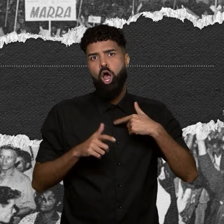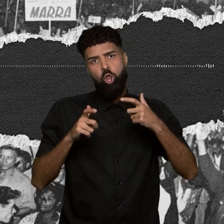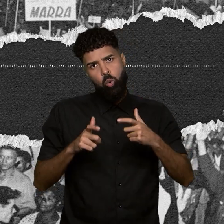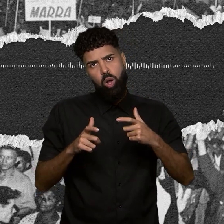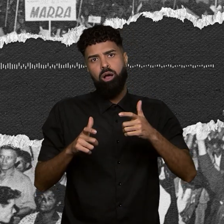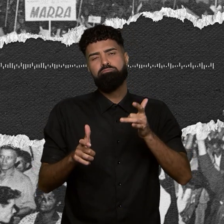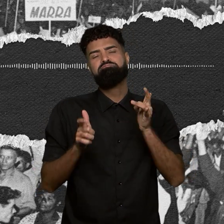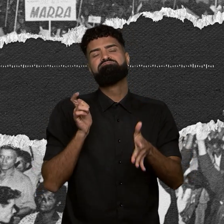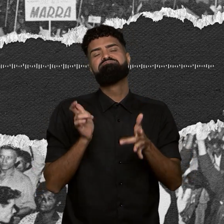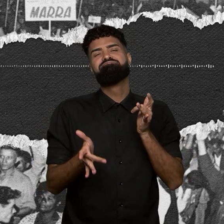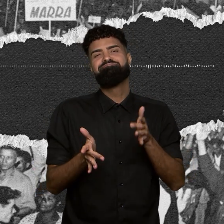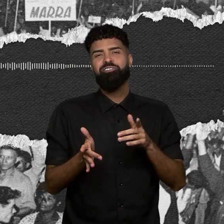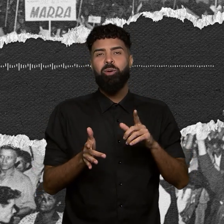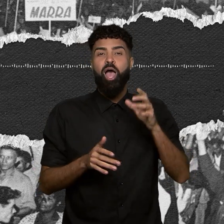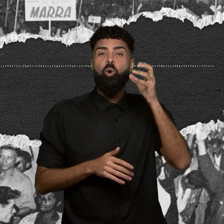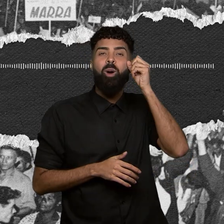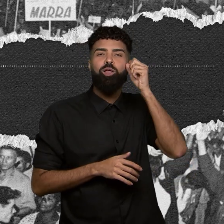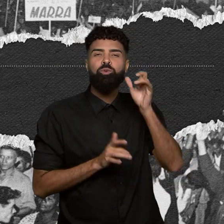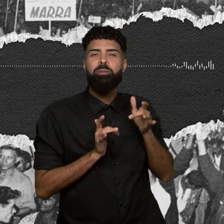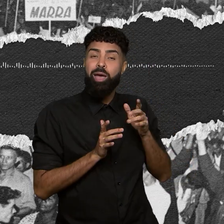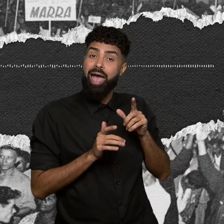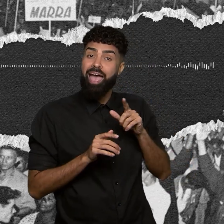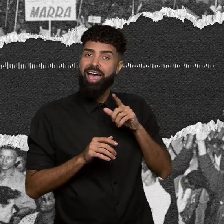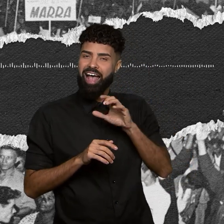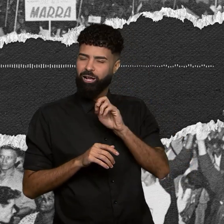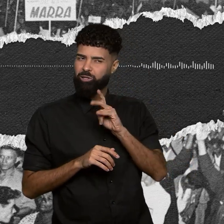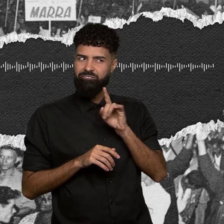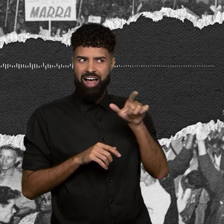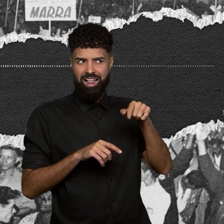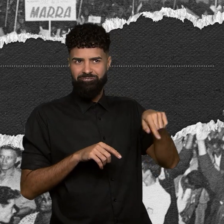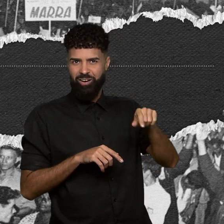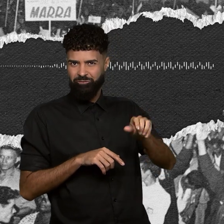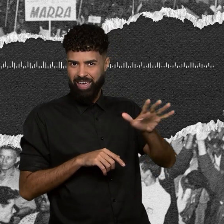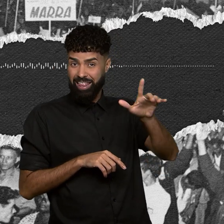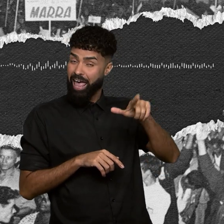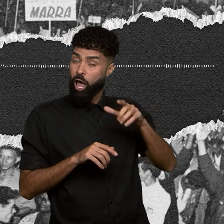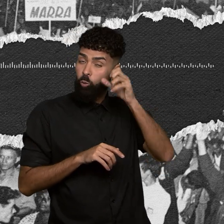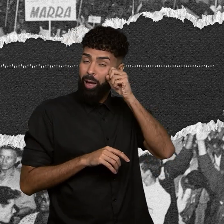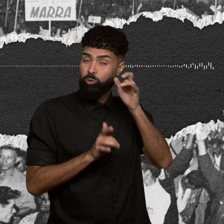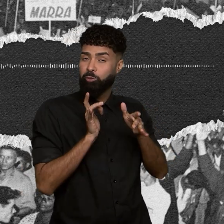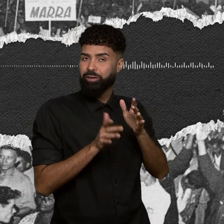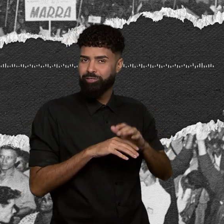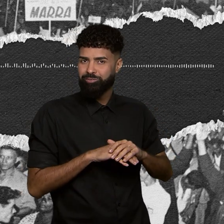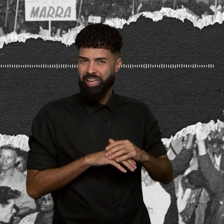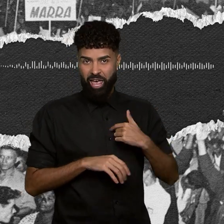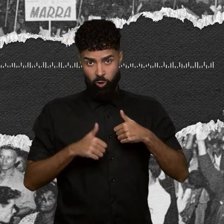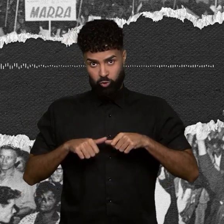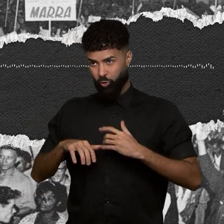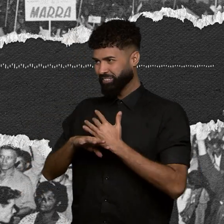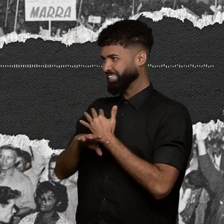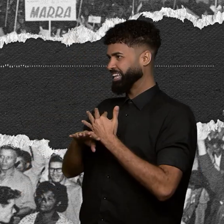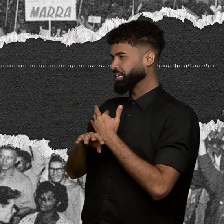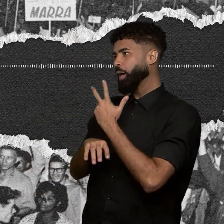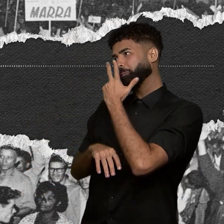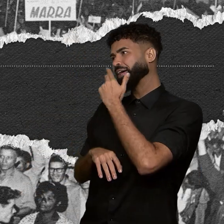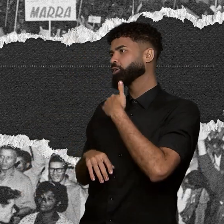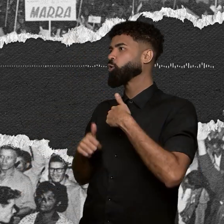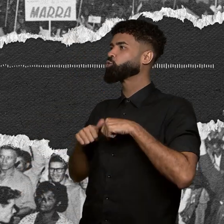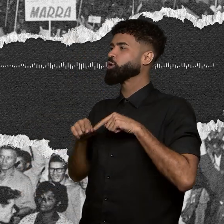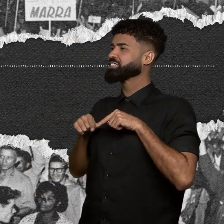como Carolina chamava as favelas. Quando estou na cidade, tenho a impressão de que estou na sala de visitas, com seus